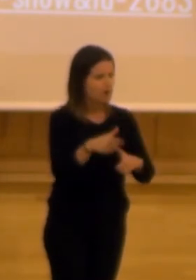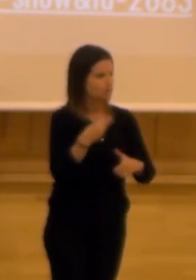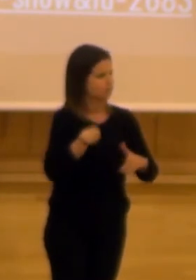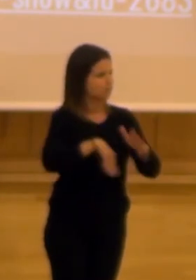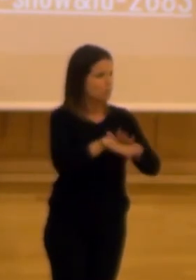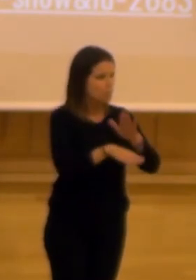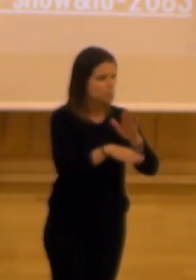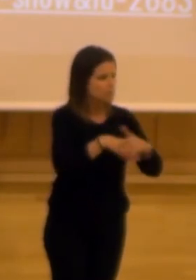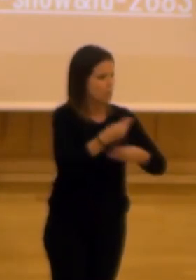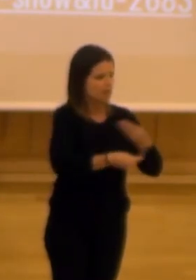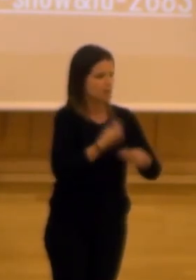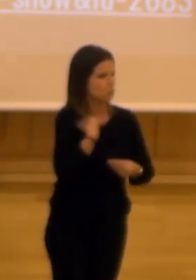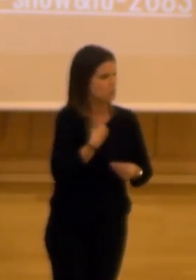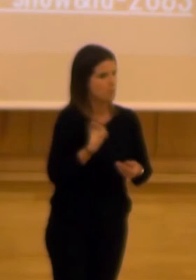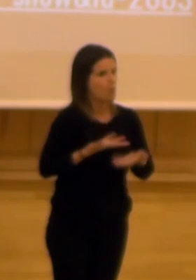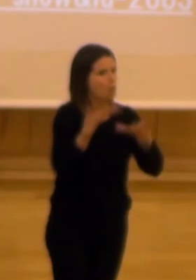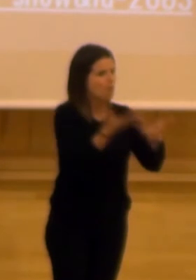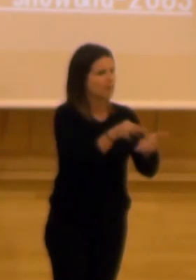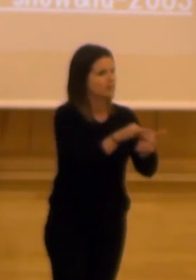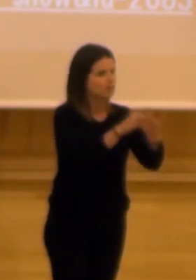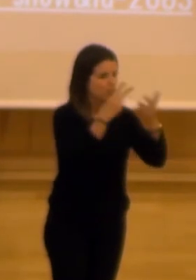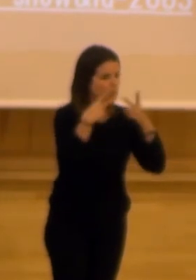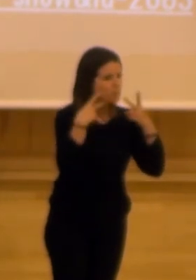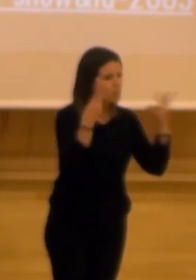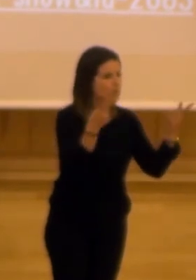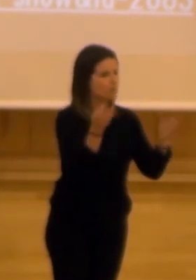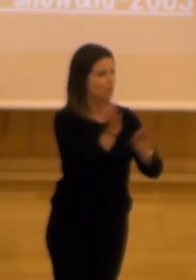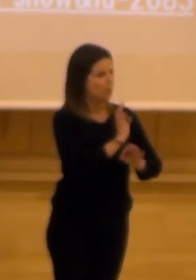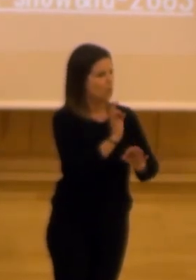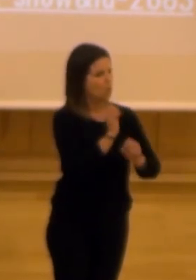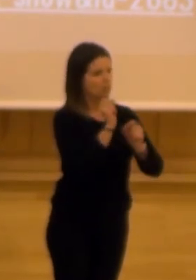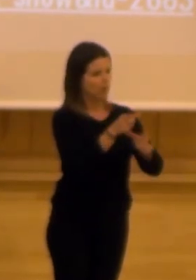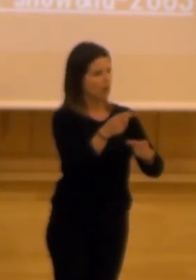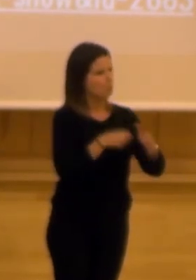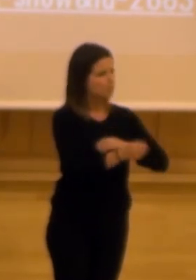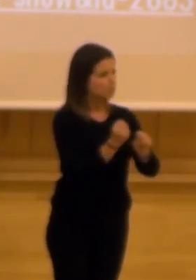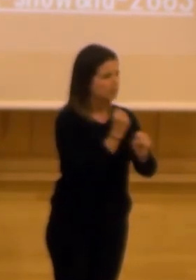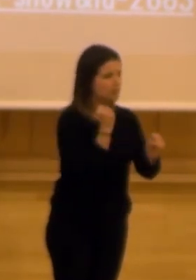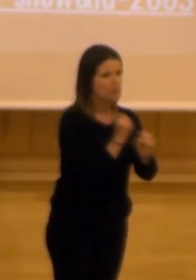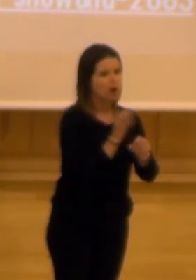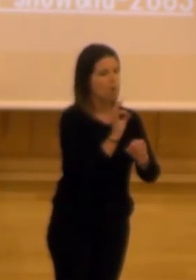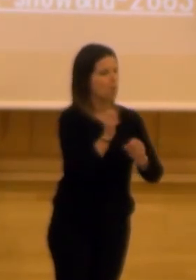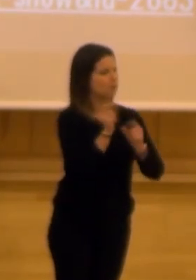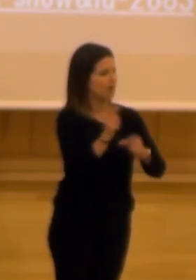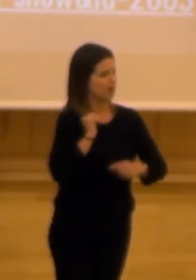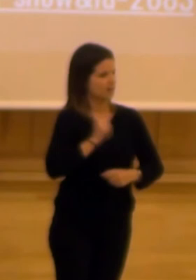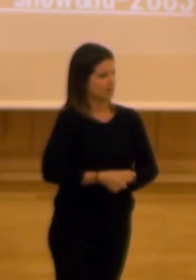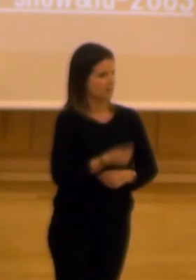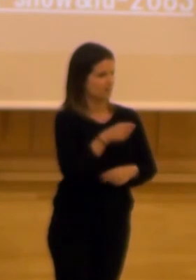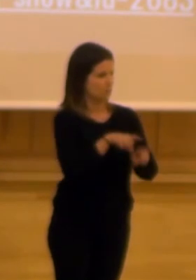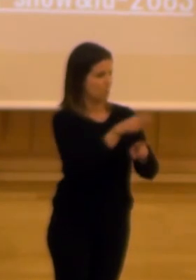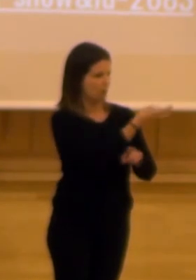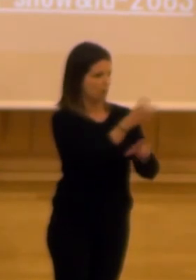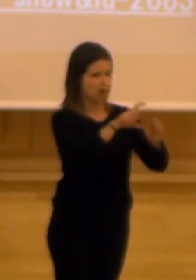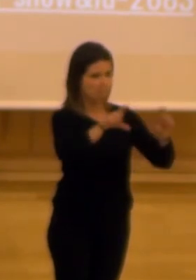a seguir haciendo lo que hacéis es prestar un servicio público o generar puestos de trabajo generar riqueza como alguna de las